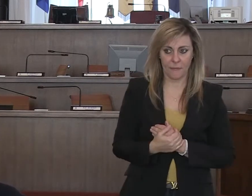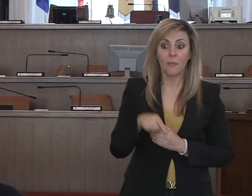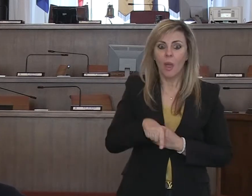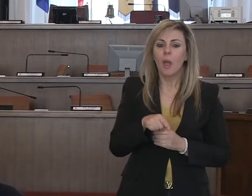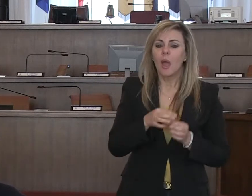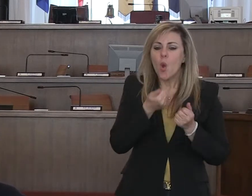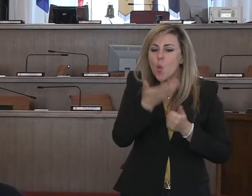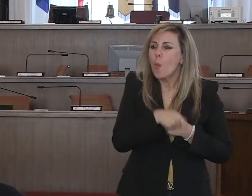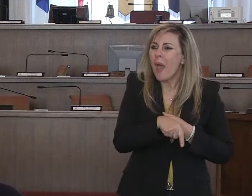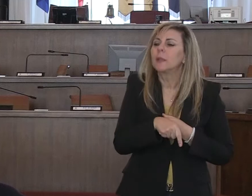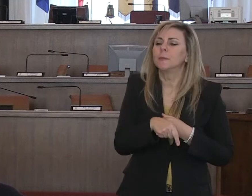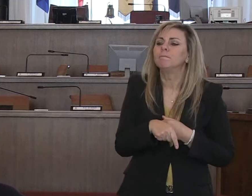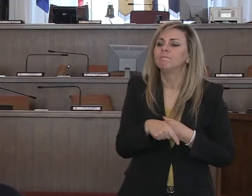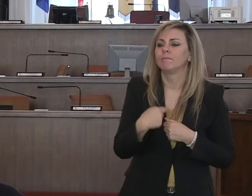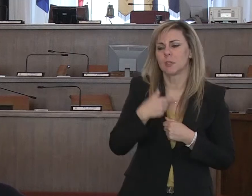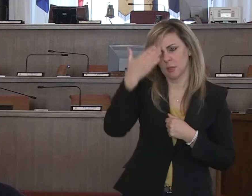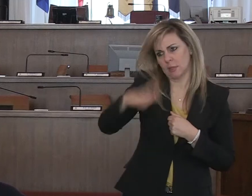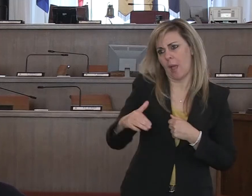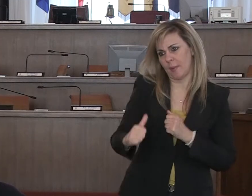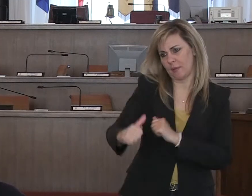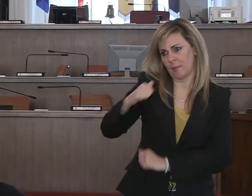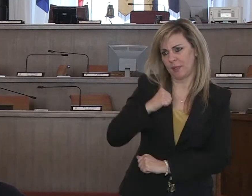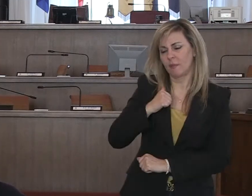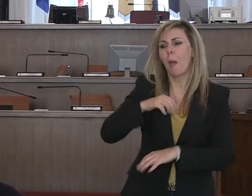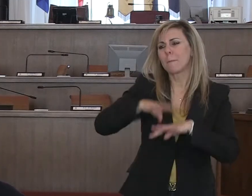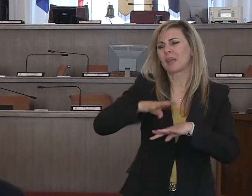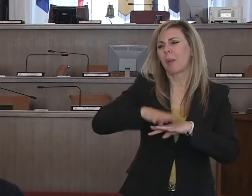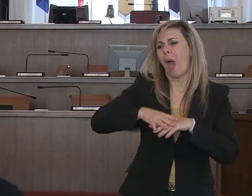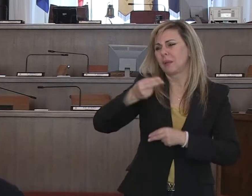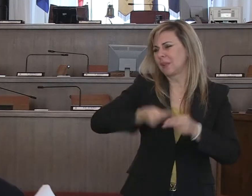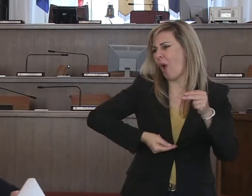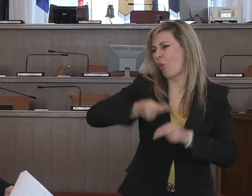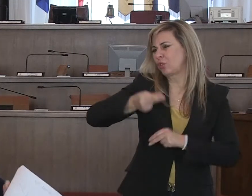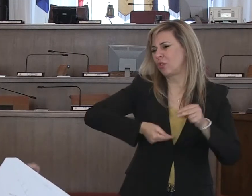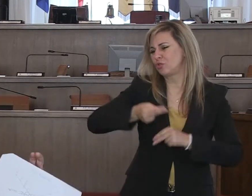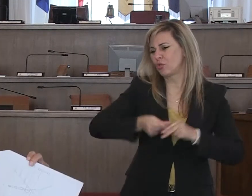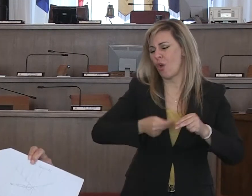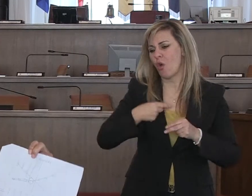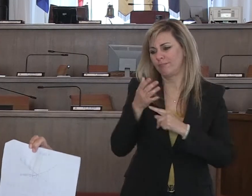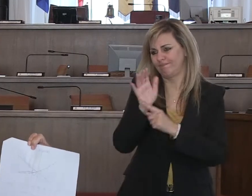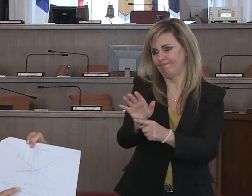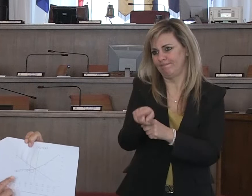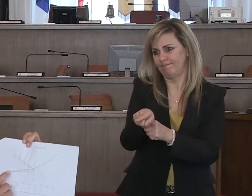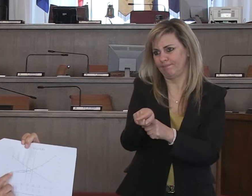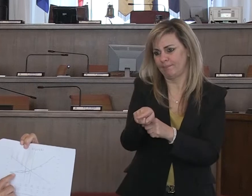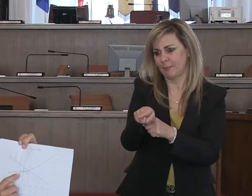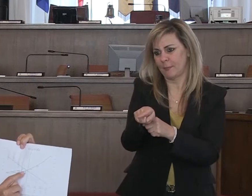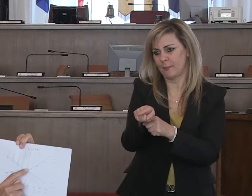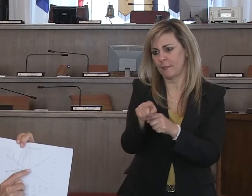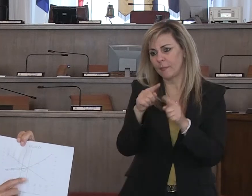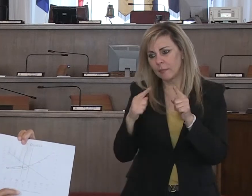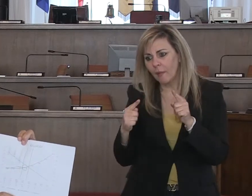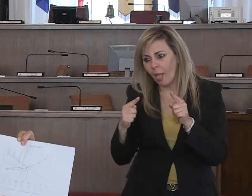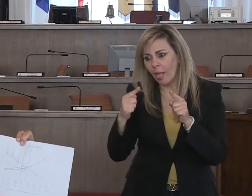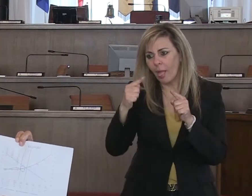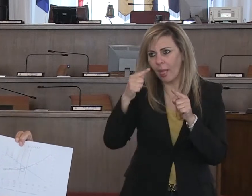aspettavamo perché dei calcoli matematici, dei modelli matematici che qui mostro, questa è la curva di